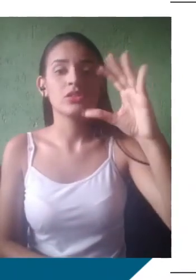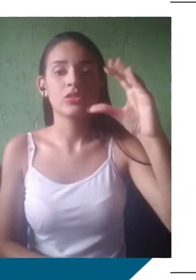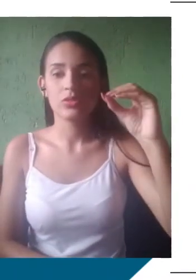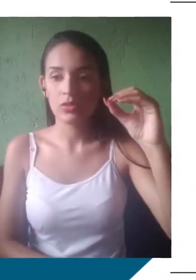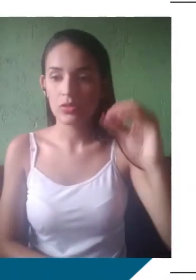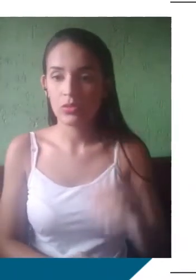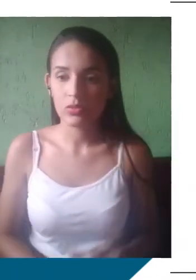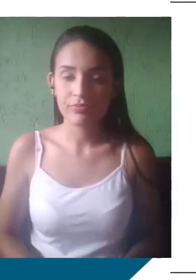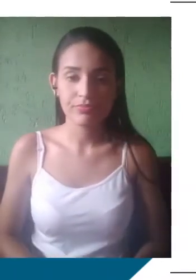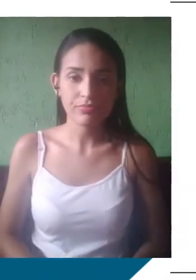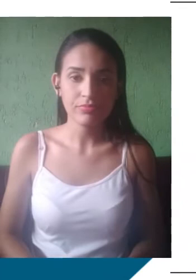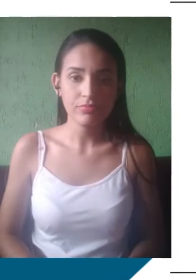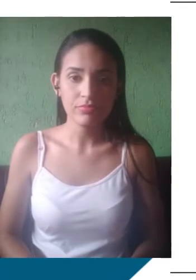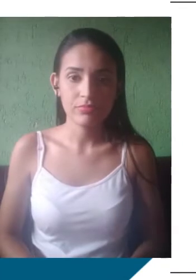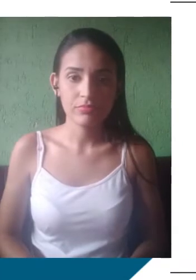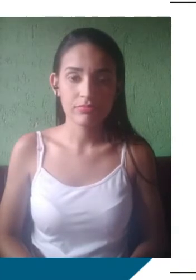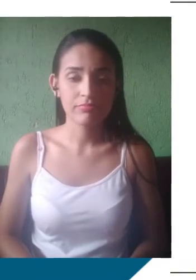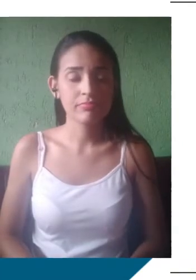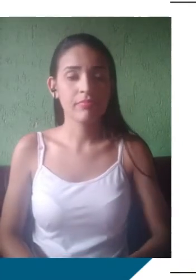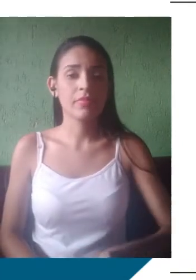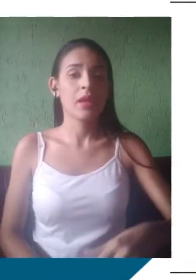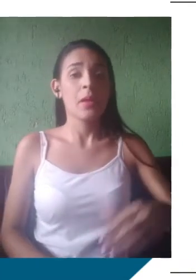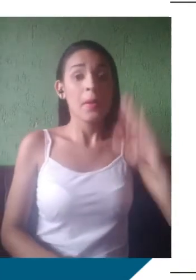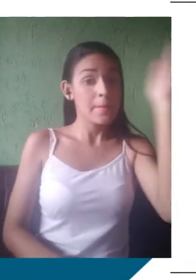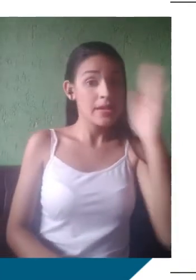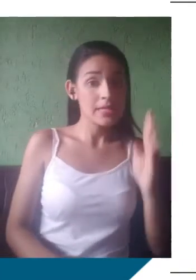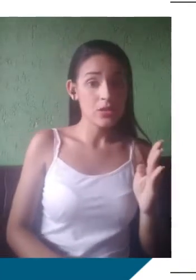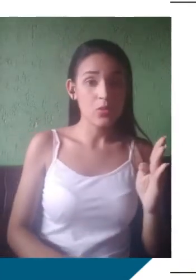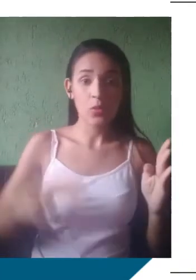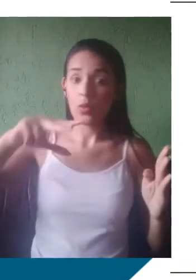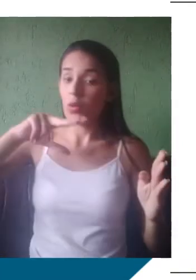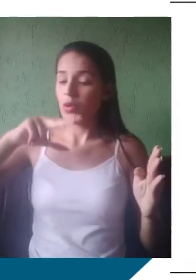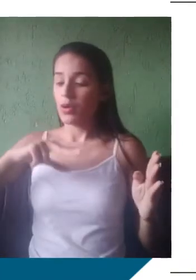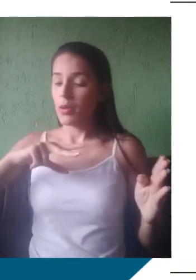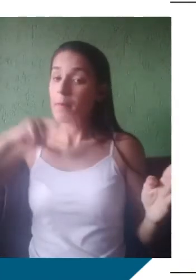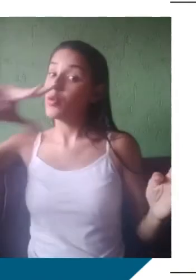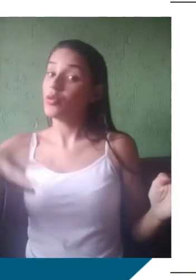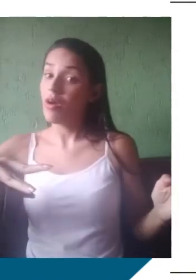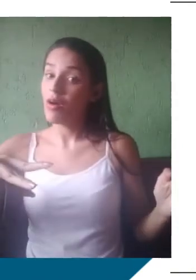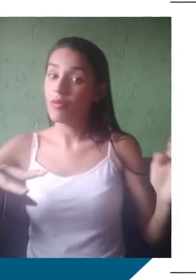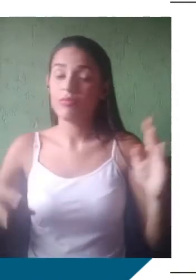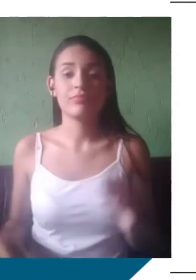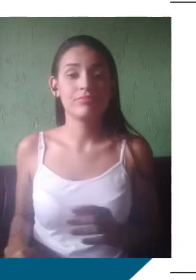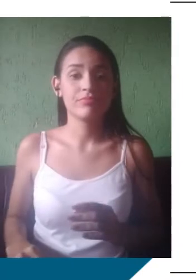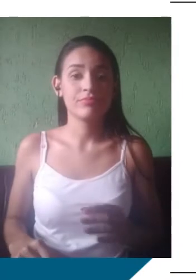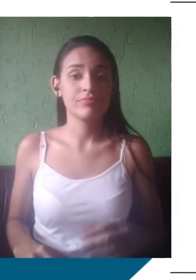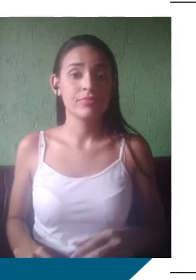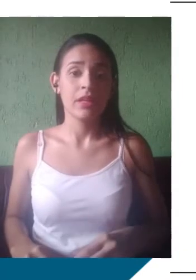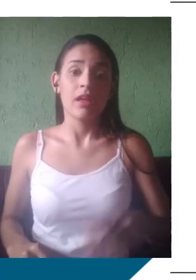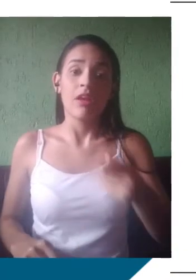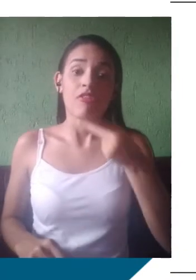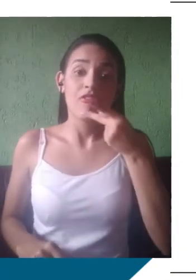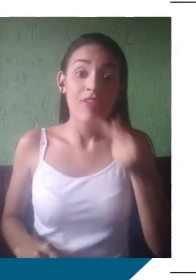dialetos, né? Por exemplo, aqui, Brasil e Portugal. Me dá versus dá-me. Então, eu tenho aqui uma variação